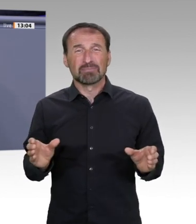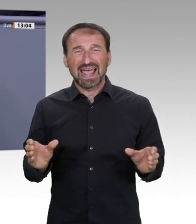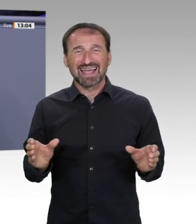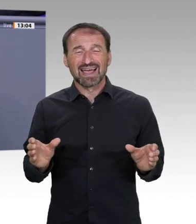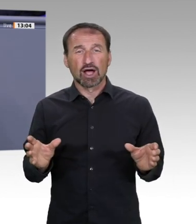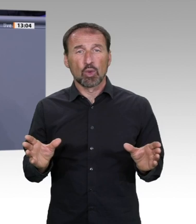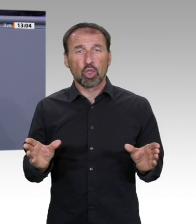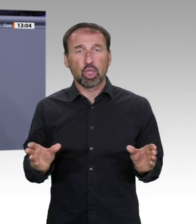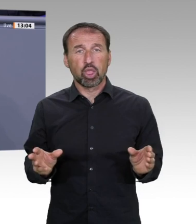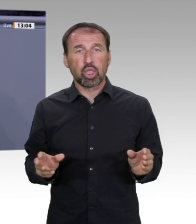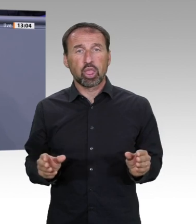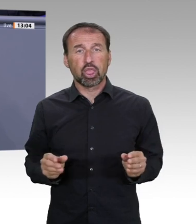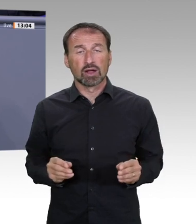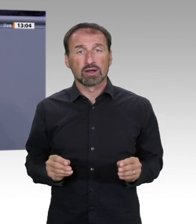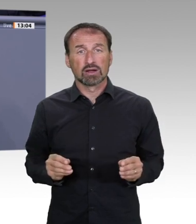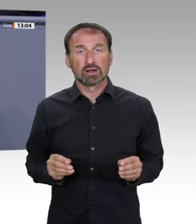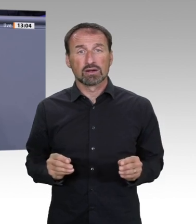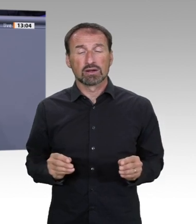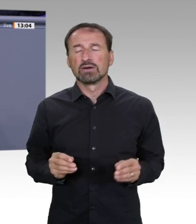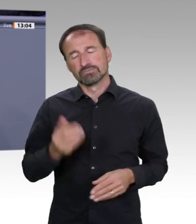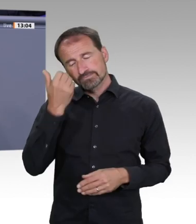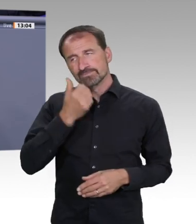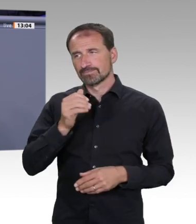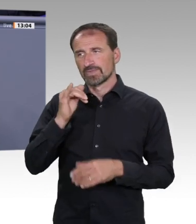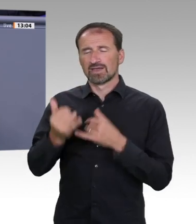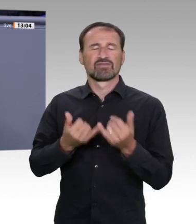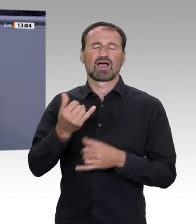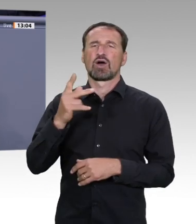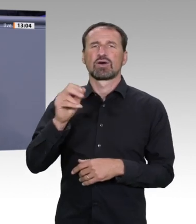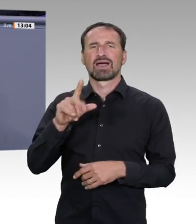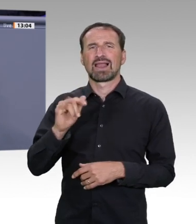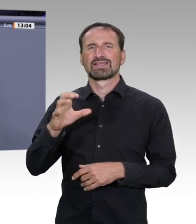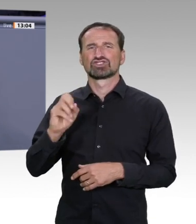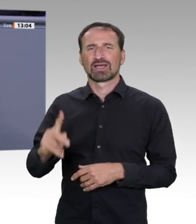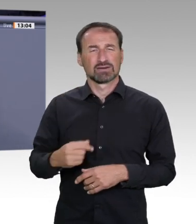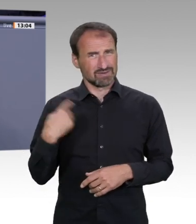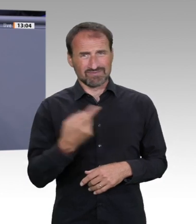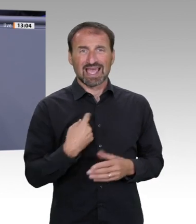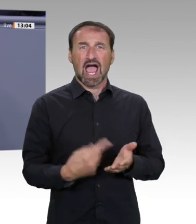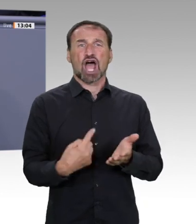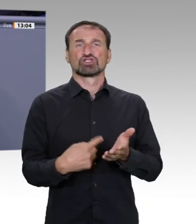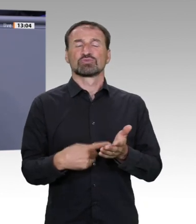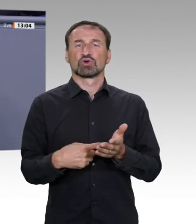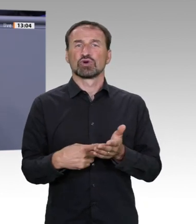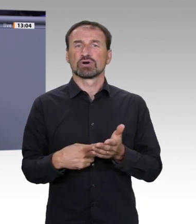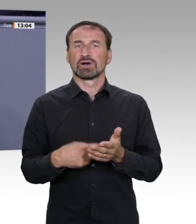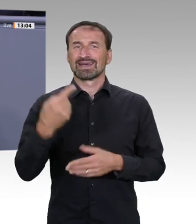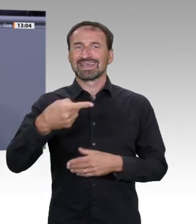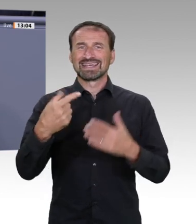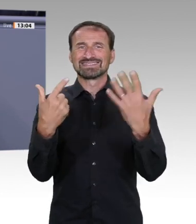Unser Anspruch als G7-Industrienation ist eben nicht Regionalliga, sondern Champions League.